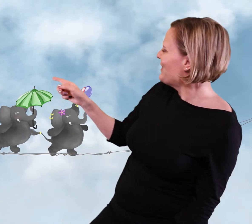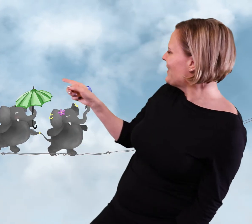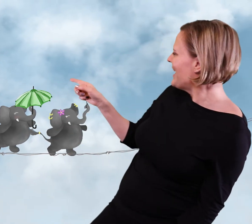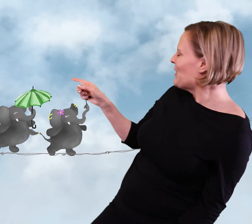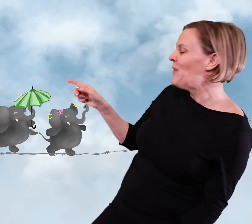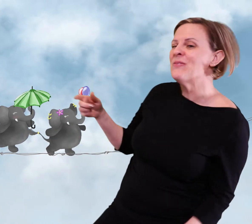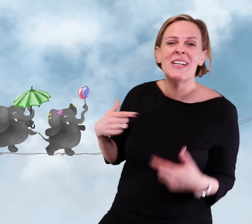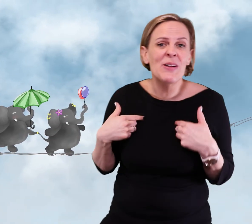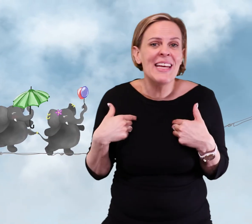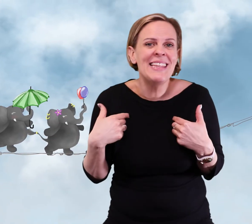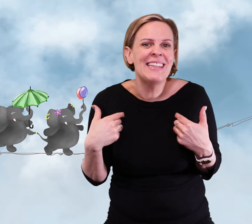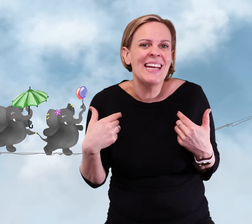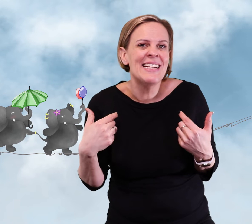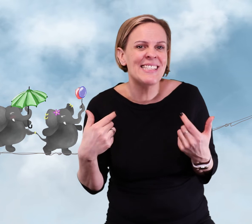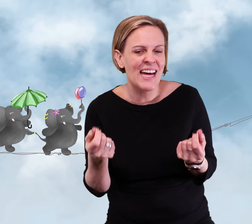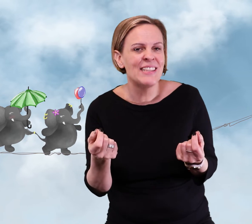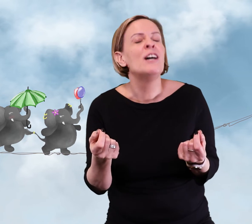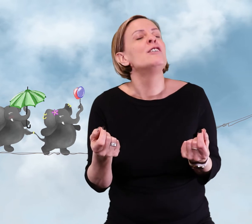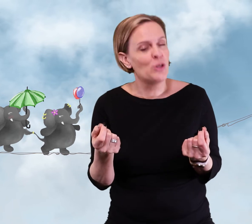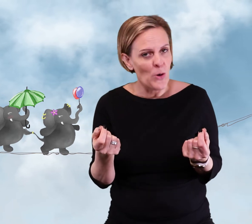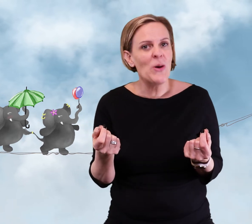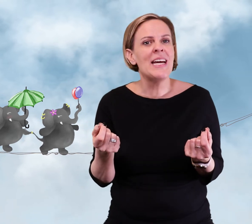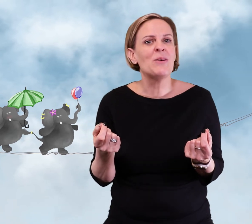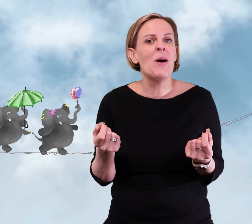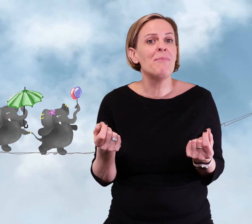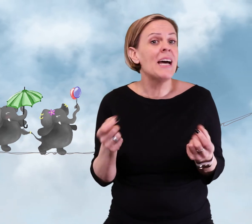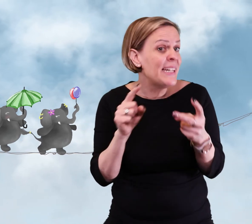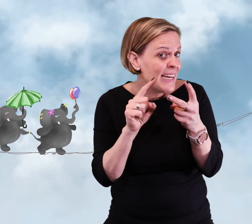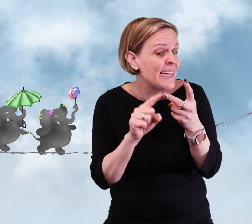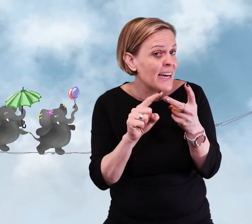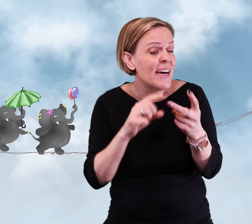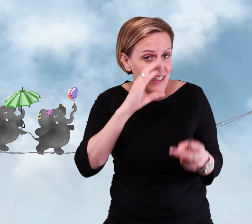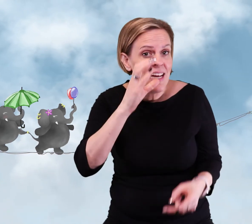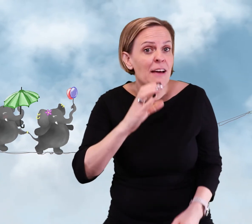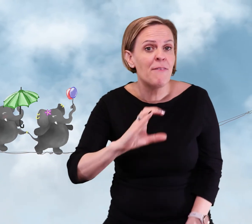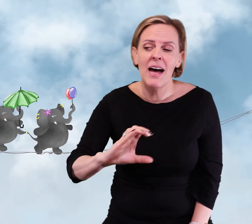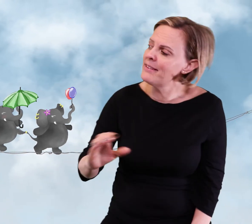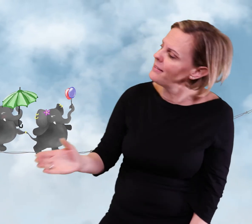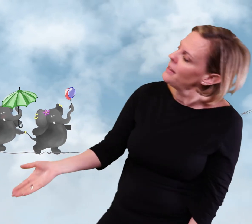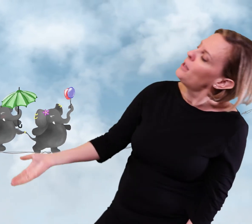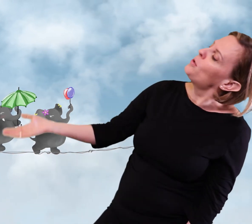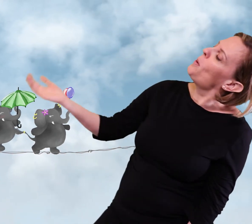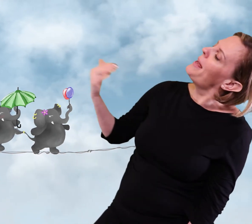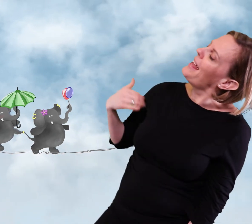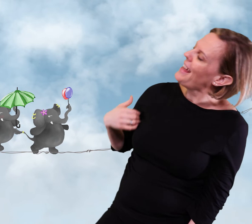tyckte de var så intressant Så de gick och hämtade en annan elefant Kom med!